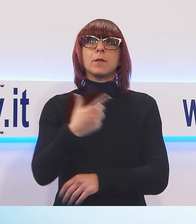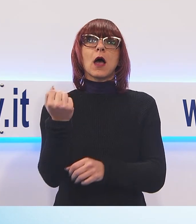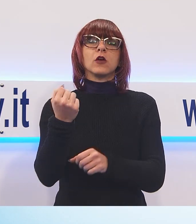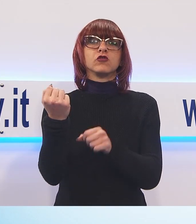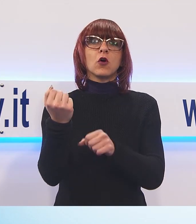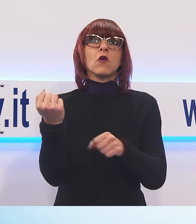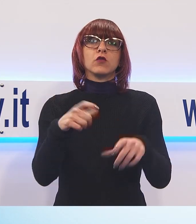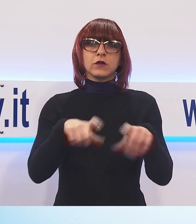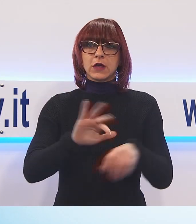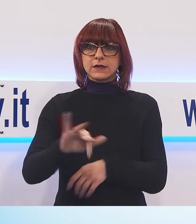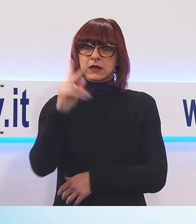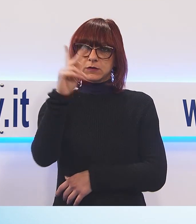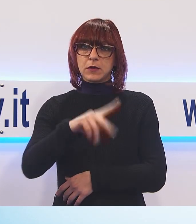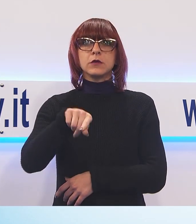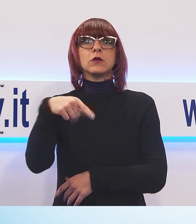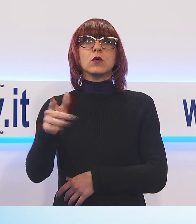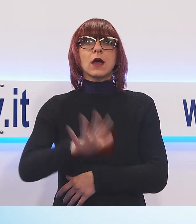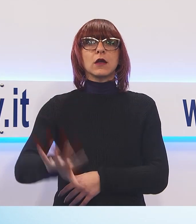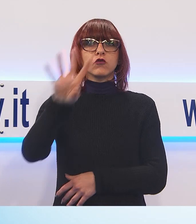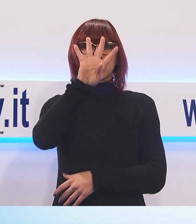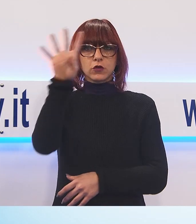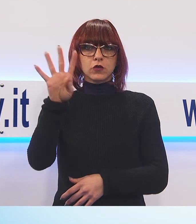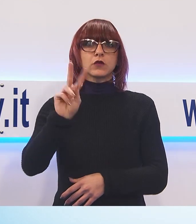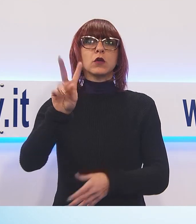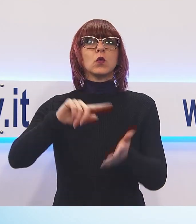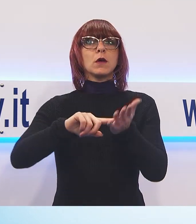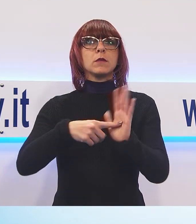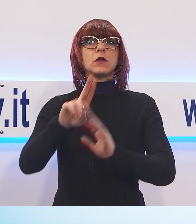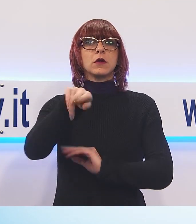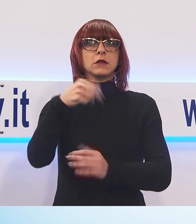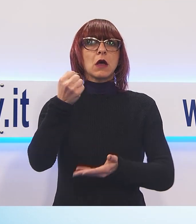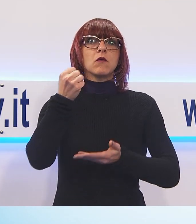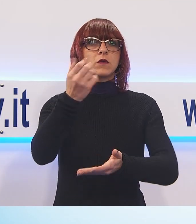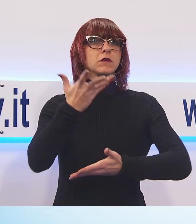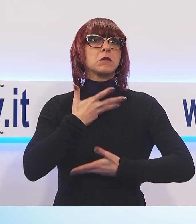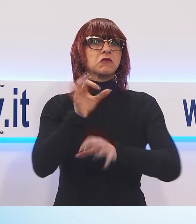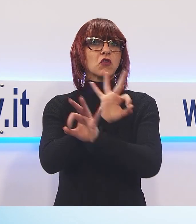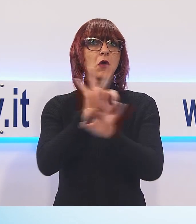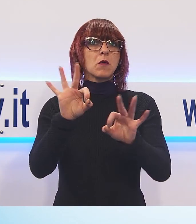investono 2 milioni di euro per un plesso che guarda decisamente al futuro.